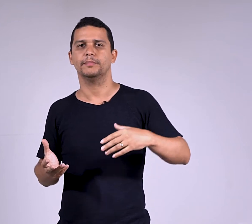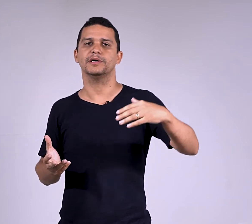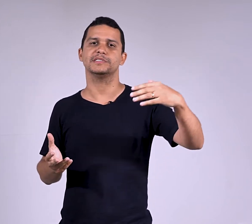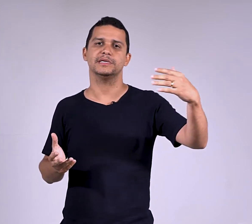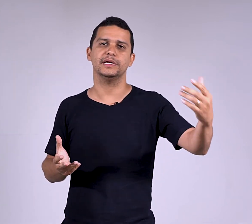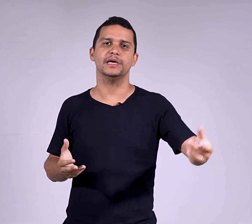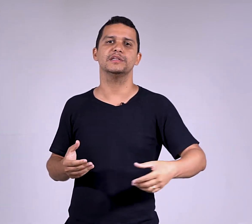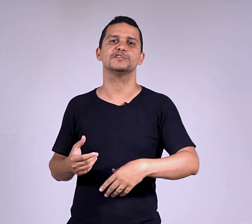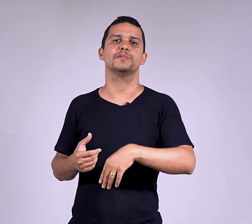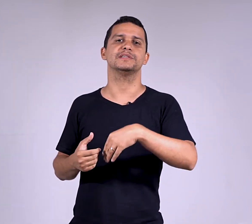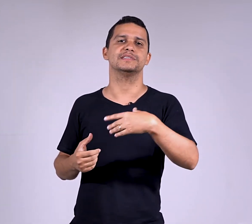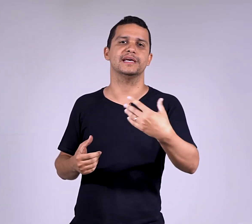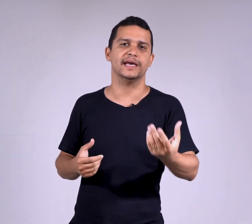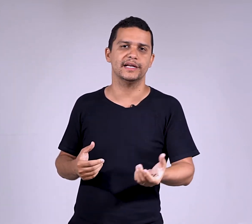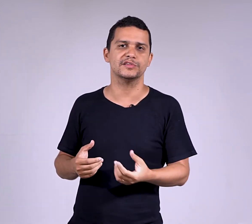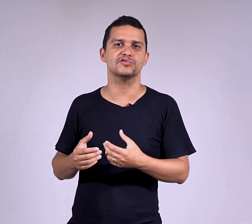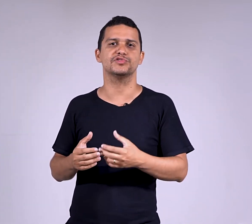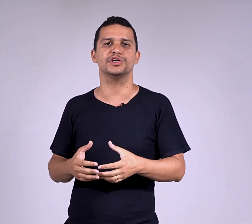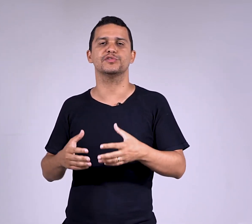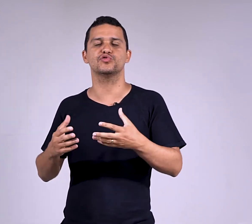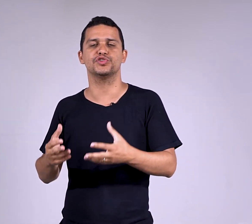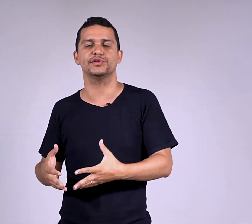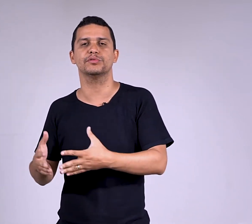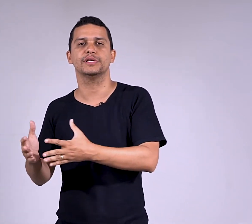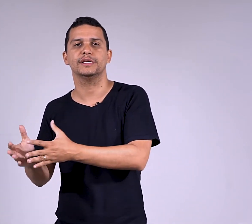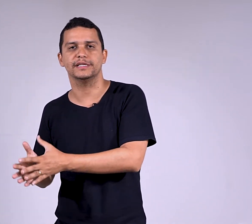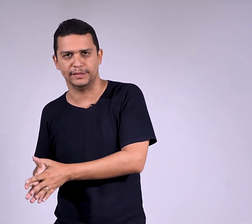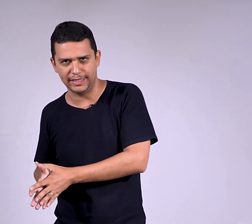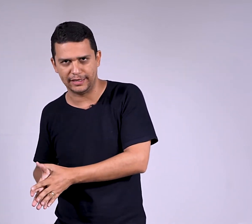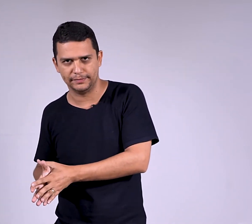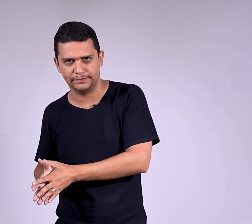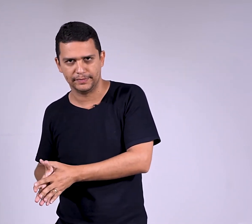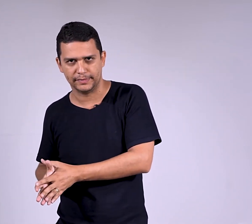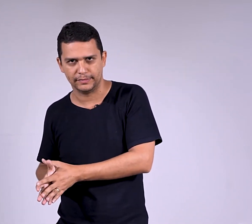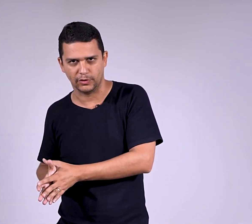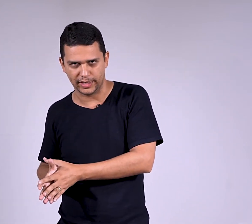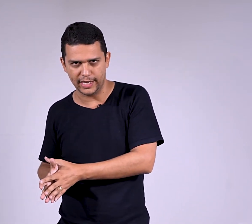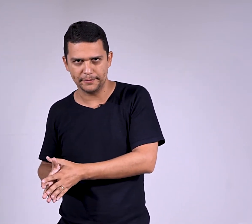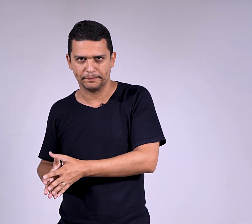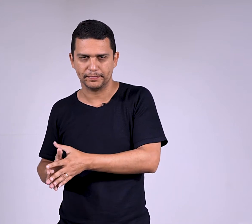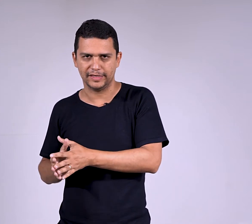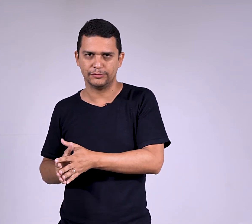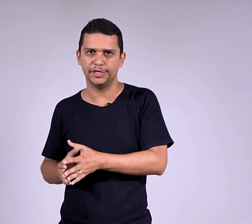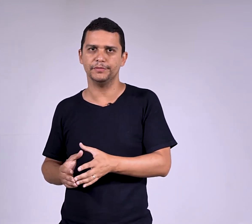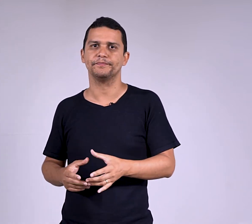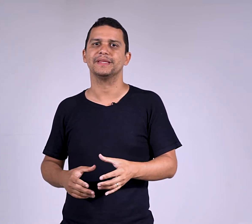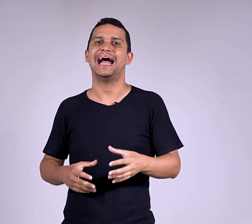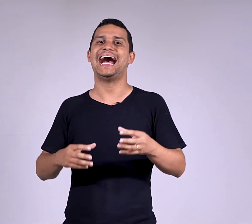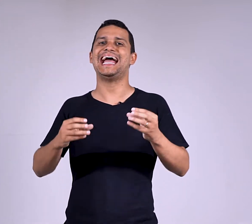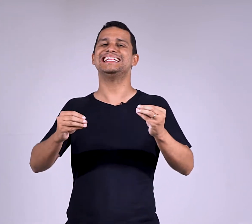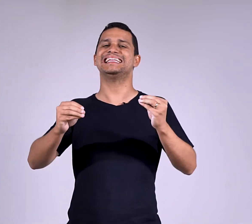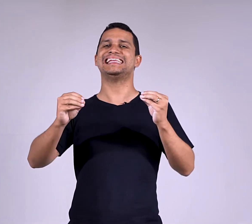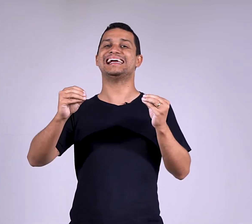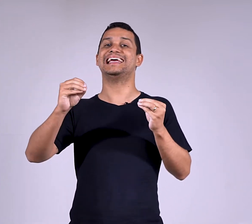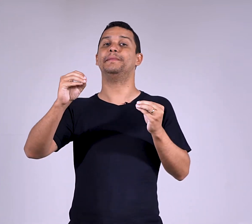Pode ser eles, pode ser elas. O sujeito é um sujeito indeterminado. Ok? Tranquilo? Ainda tem aquele